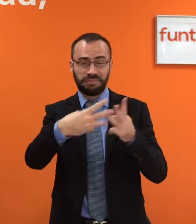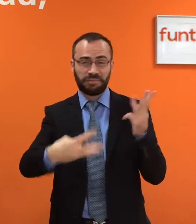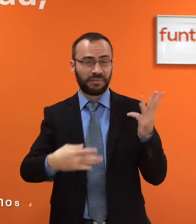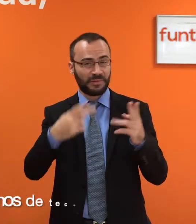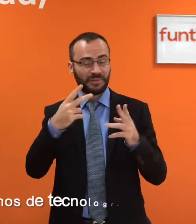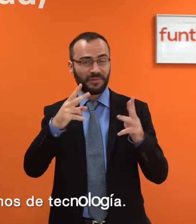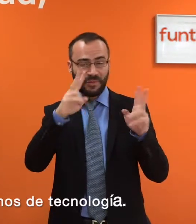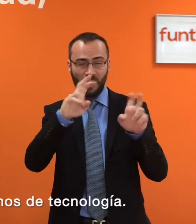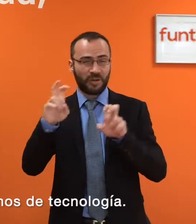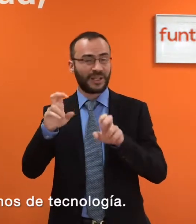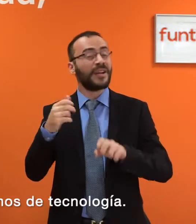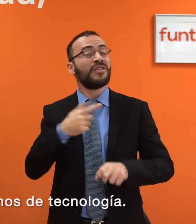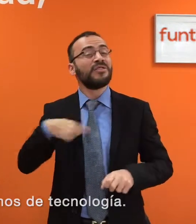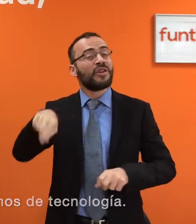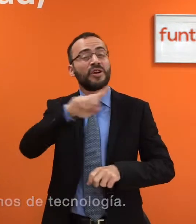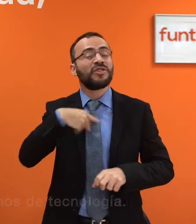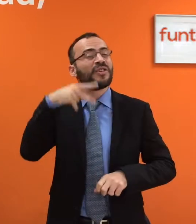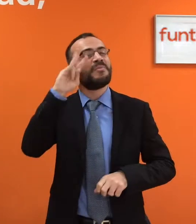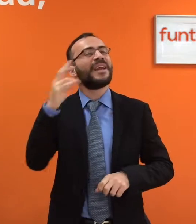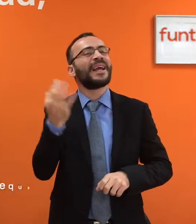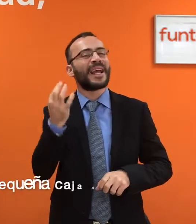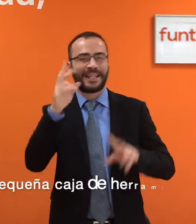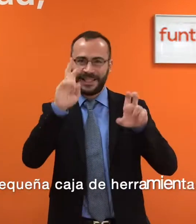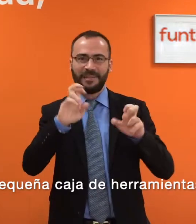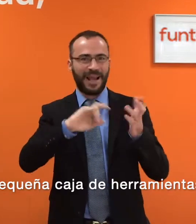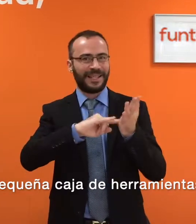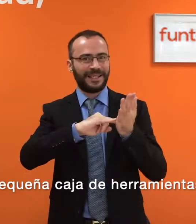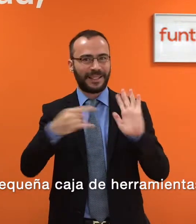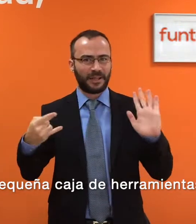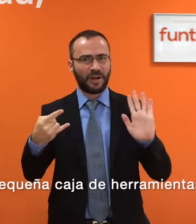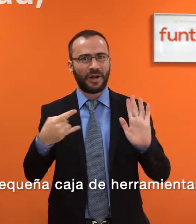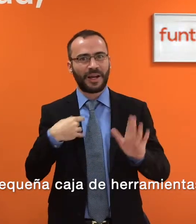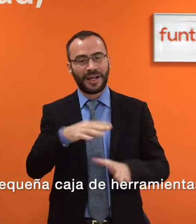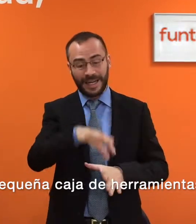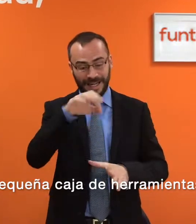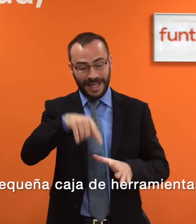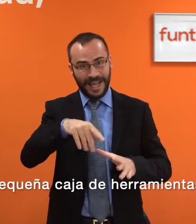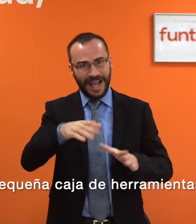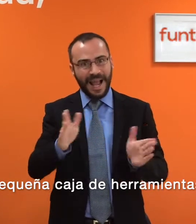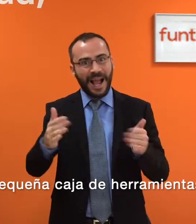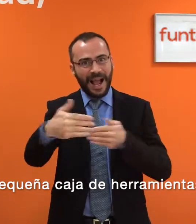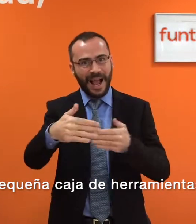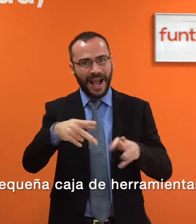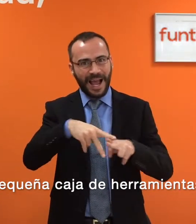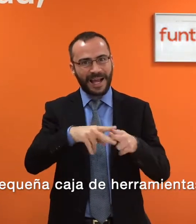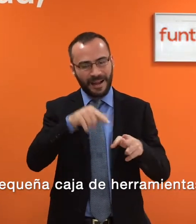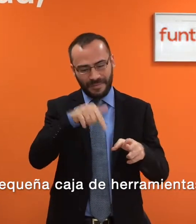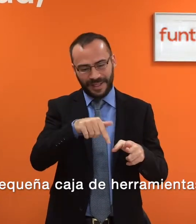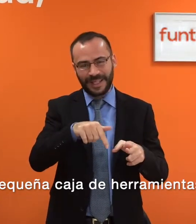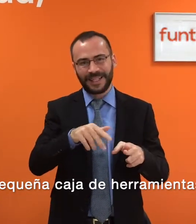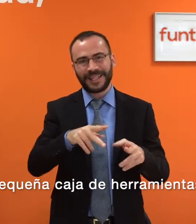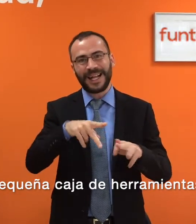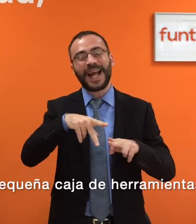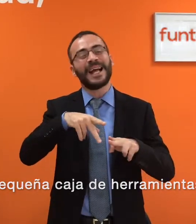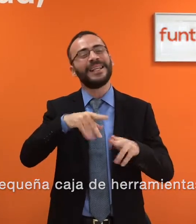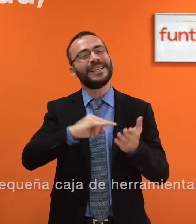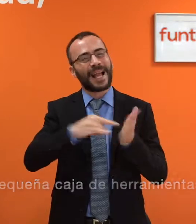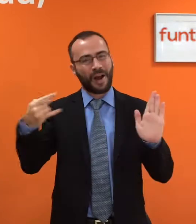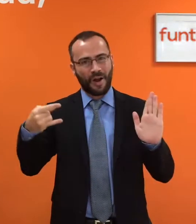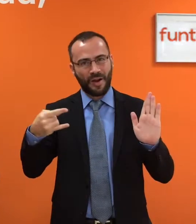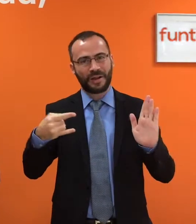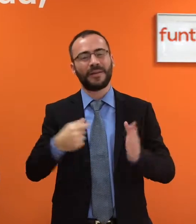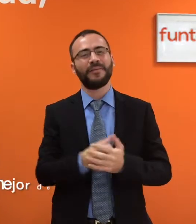mundo, nosotros entendemos de tecnología. Y hemos elegido esa pequeña caja de herramientas, que es la tecnología,